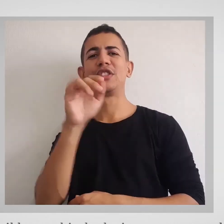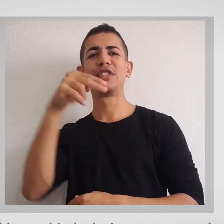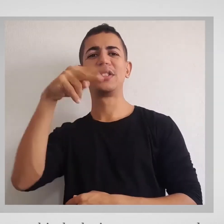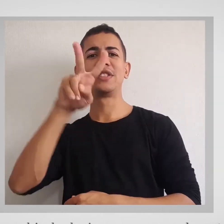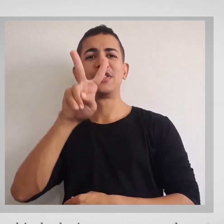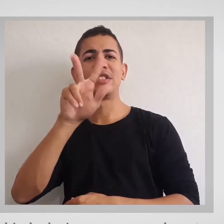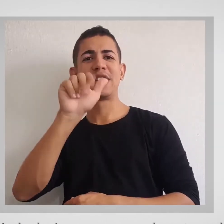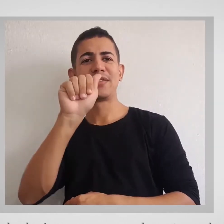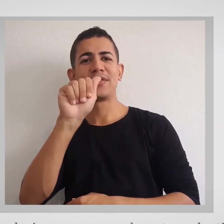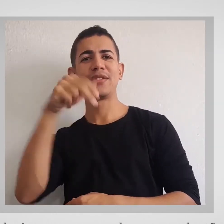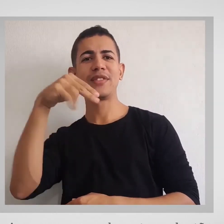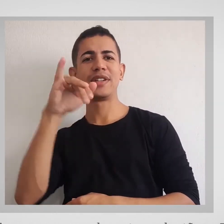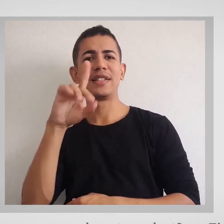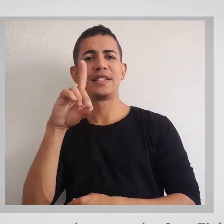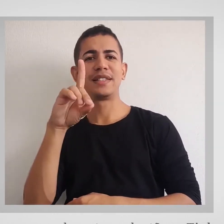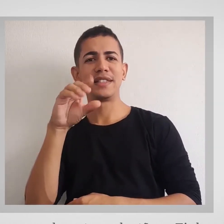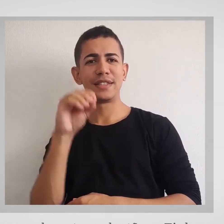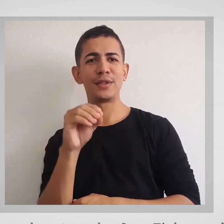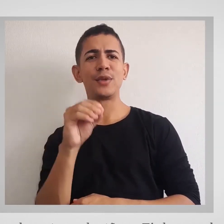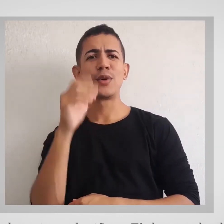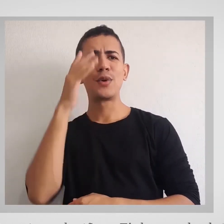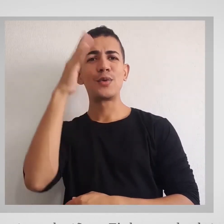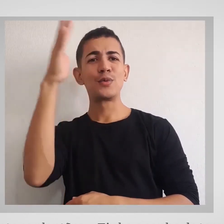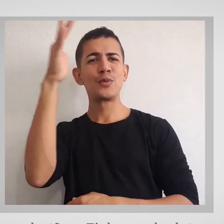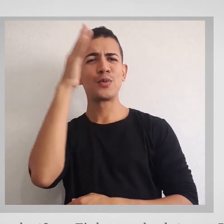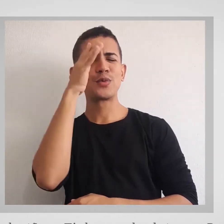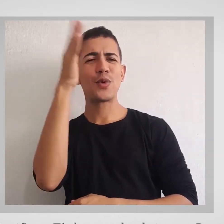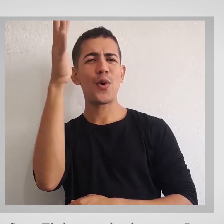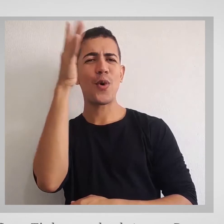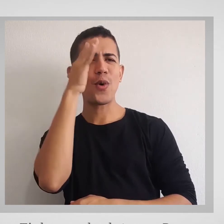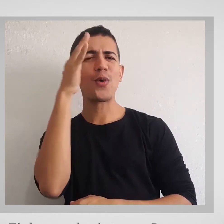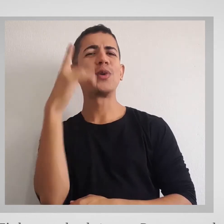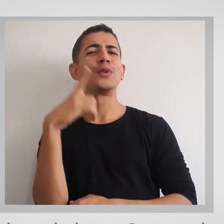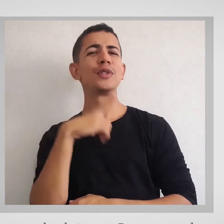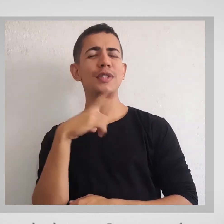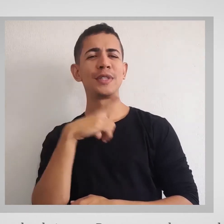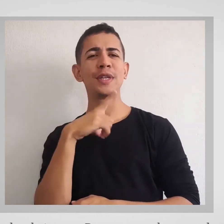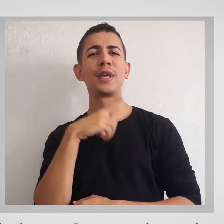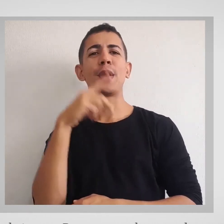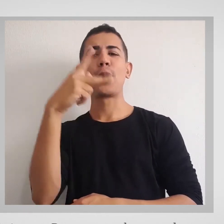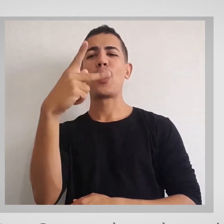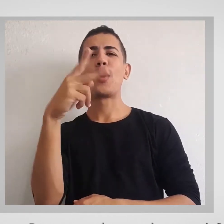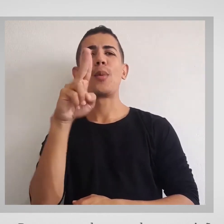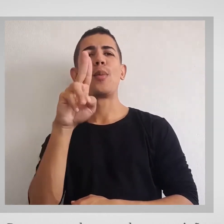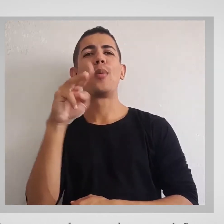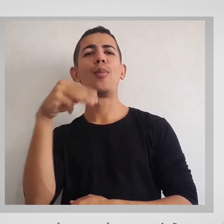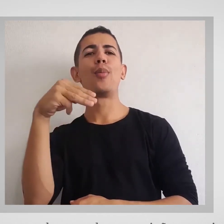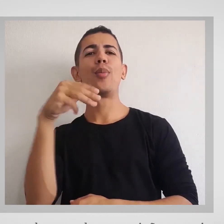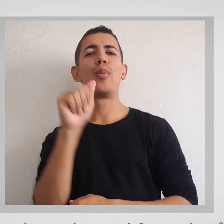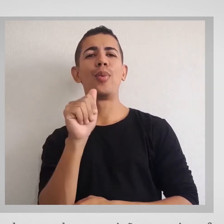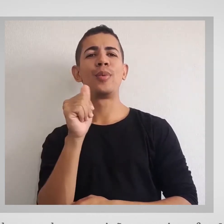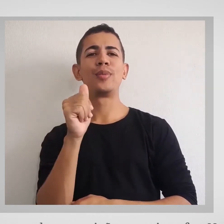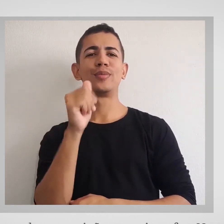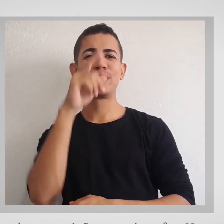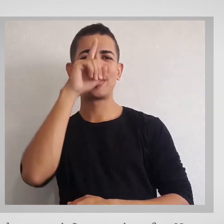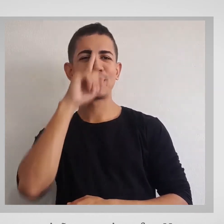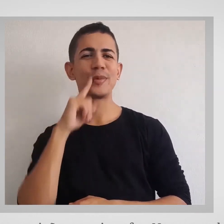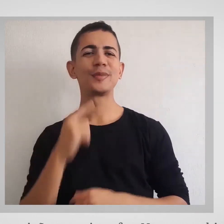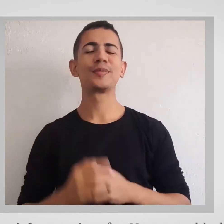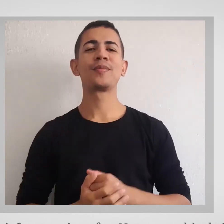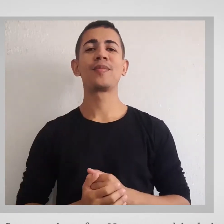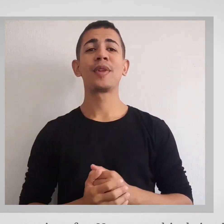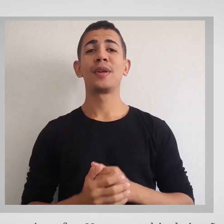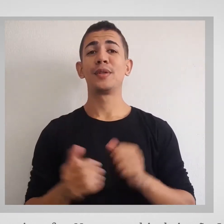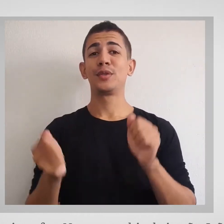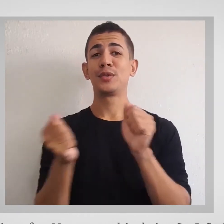durante os plantões. Tinha o sonho de ter um puma amarelo, uma de suas paixões. E assim o fez. Na